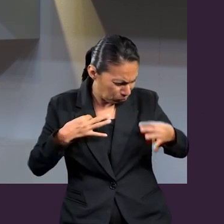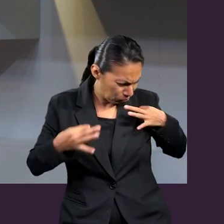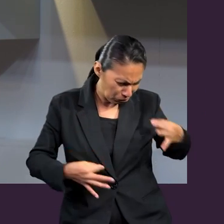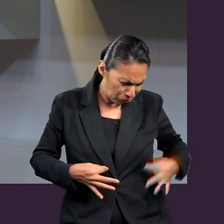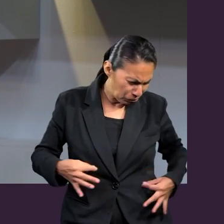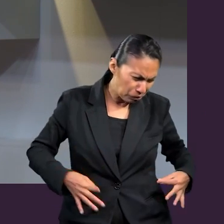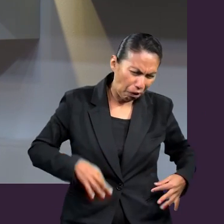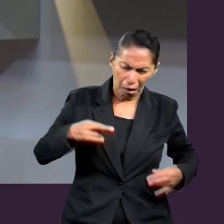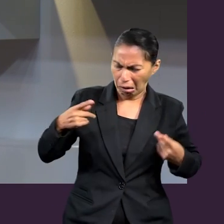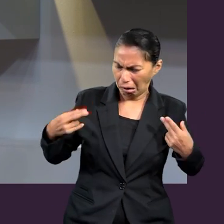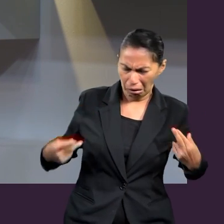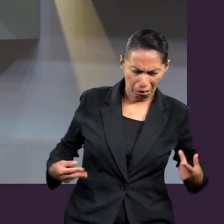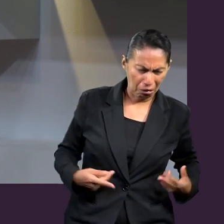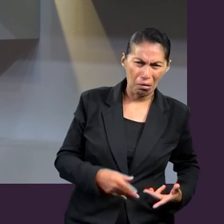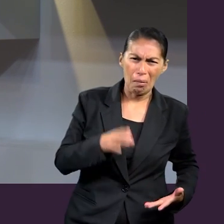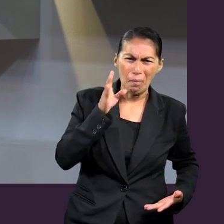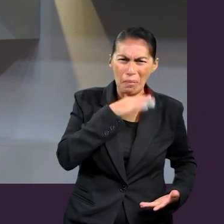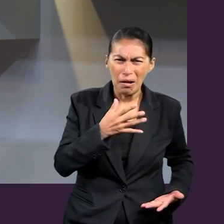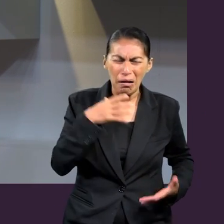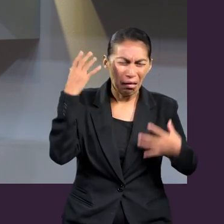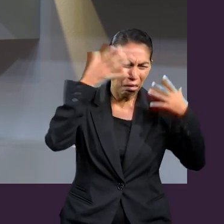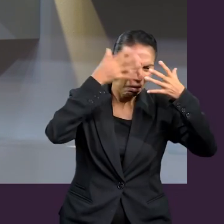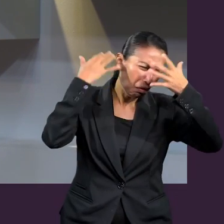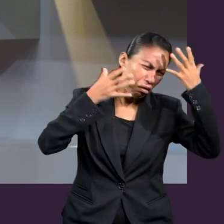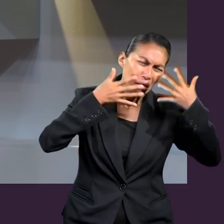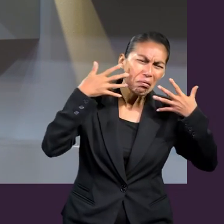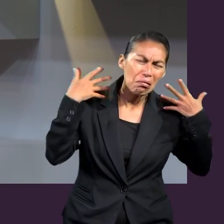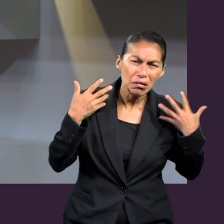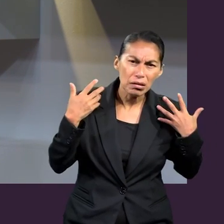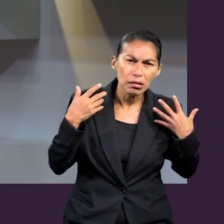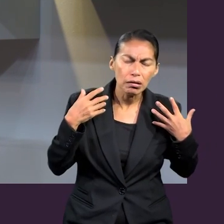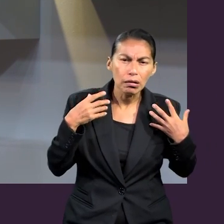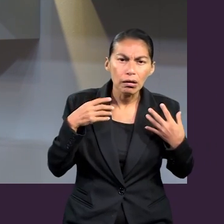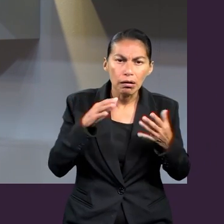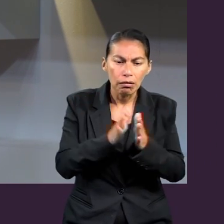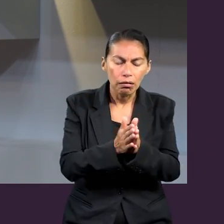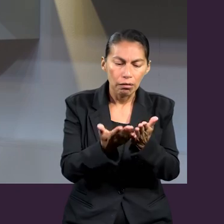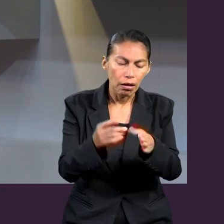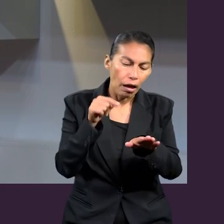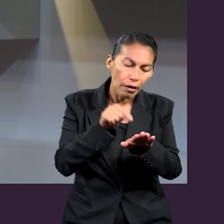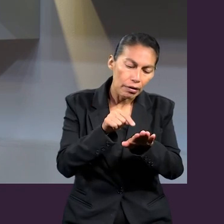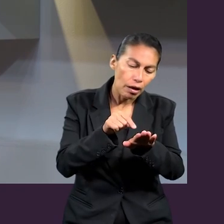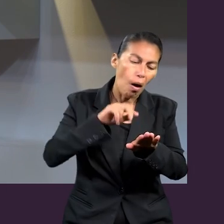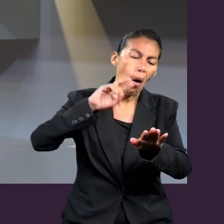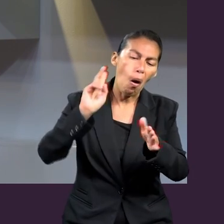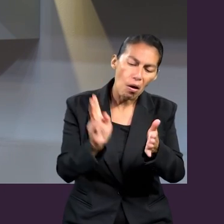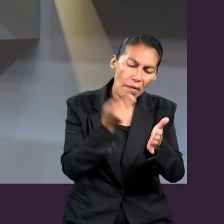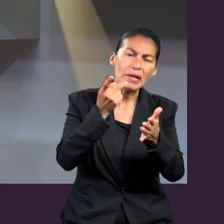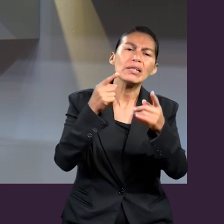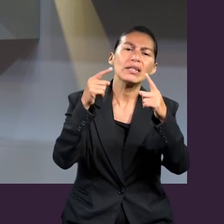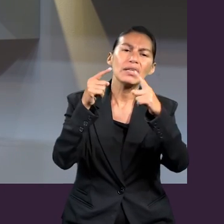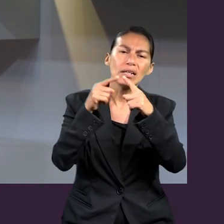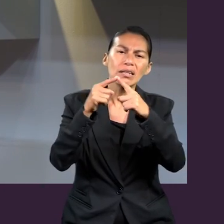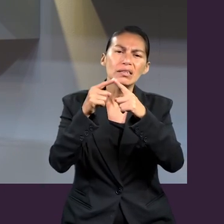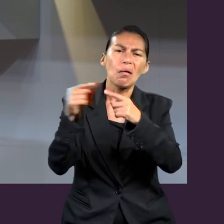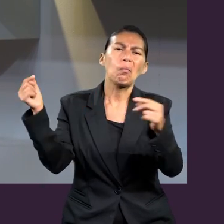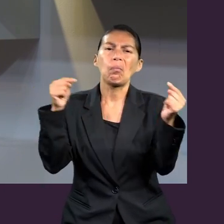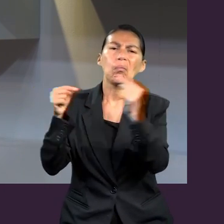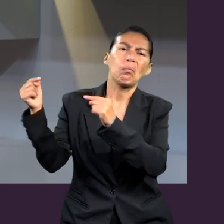decía, otra vez la iglesia, porque la mujer, la novia, representa la iglesia. Otra vez la iglesia ha estado